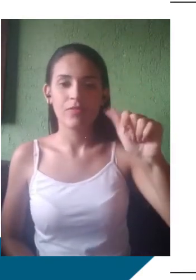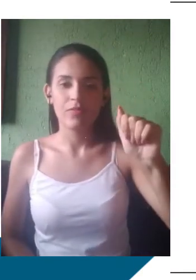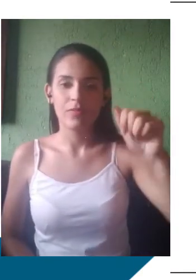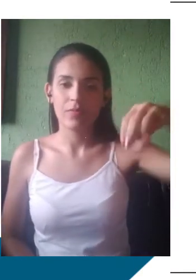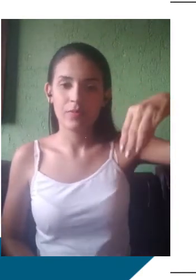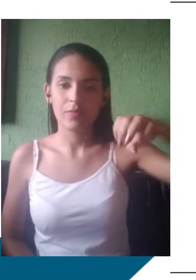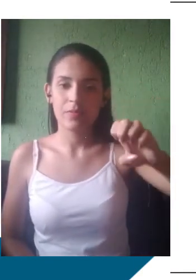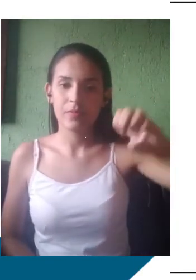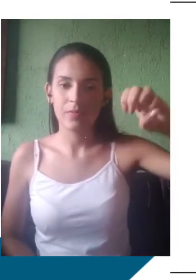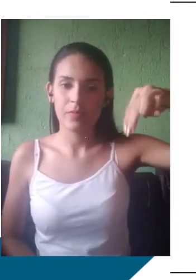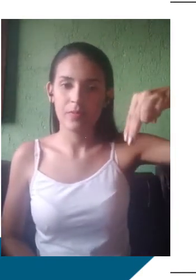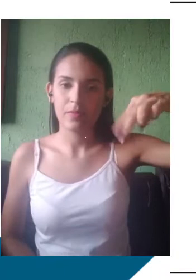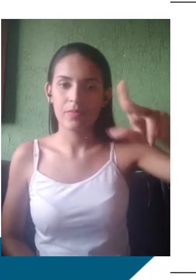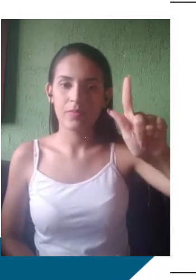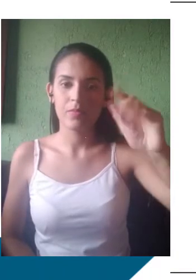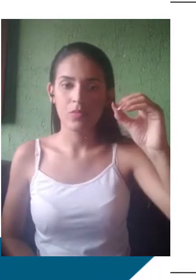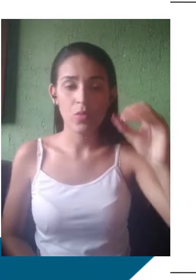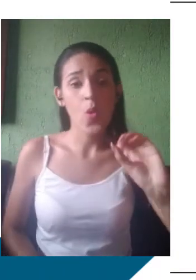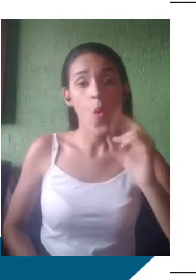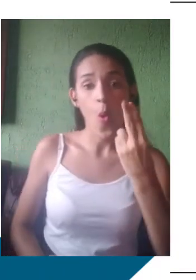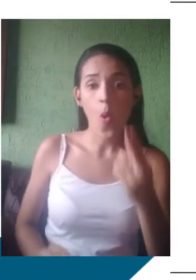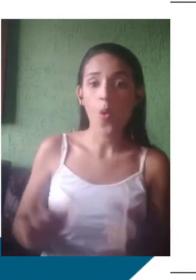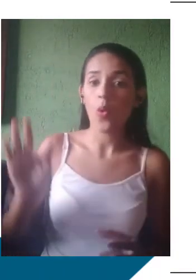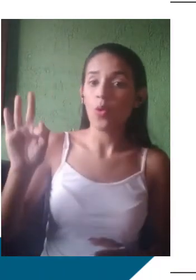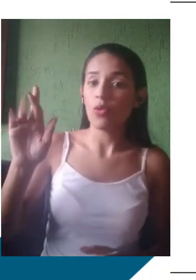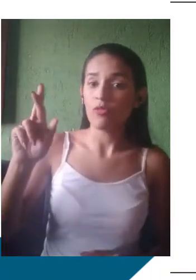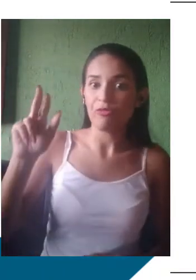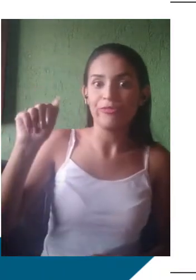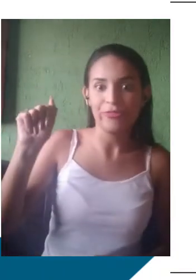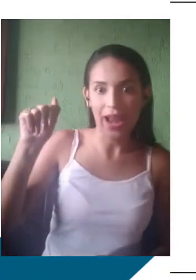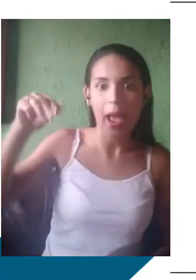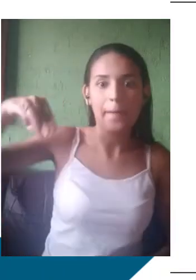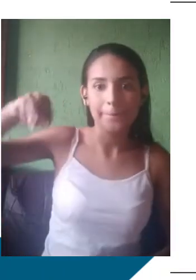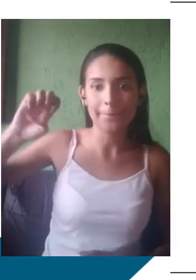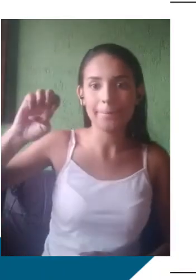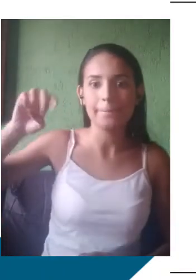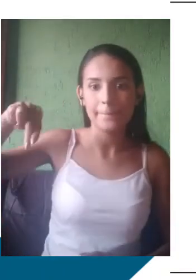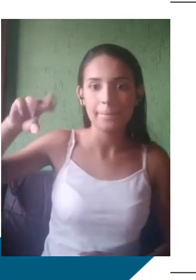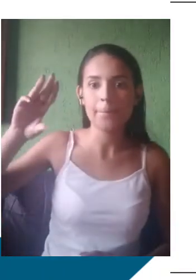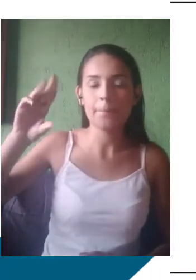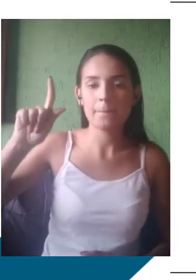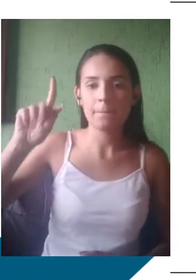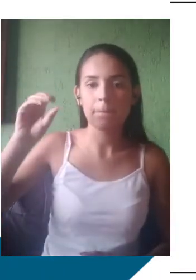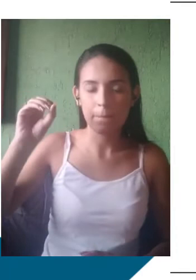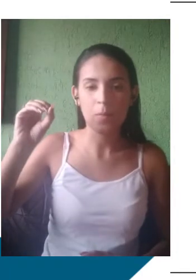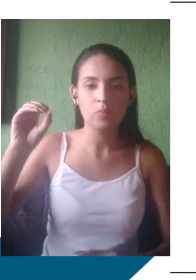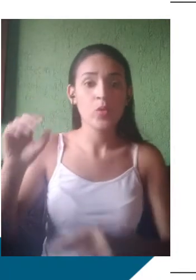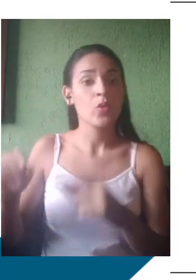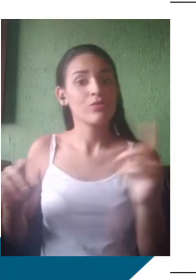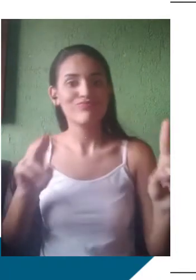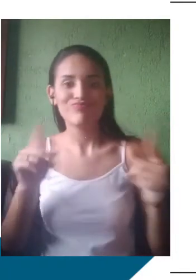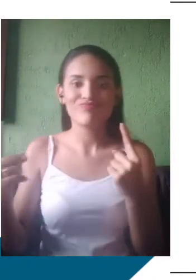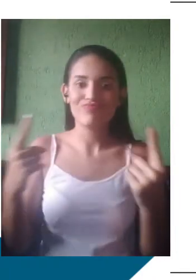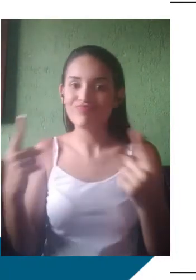Por exemplo, nós vamos ou a gente vamos. Também conseguimos perceber aqui que extrato social o falante